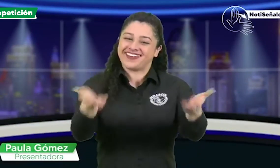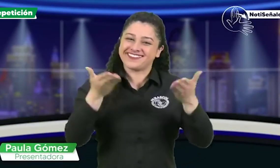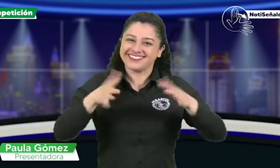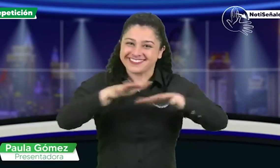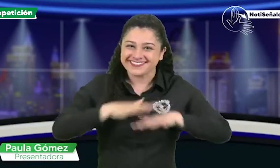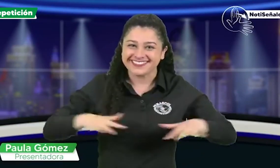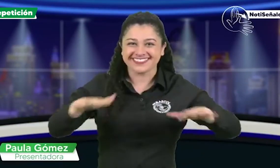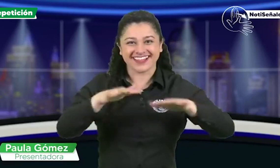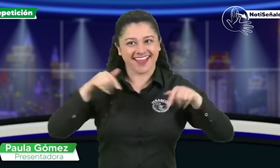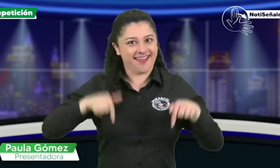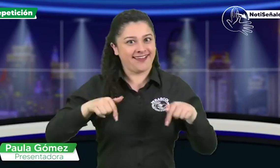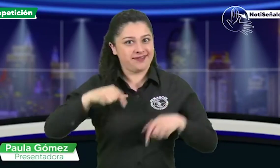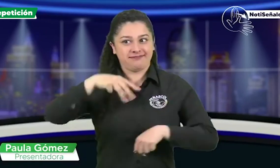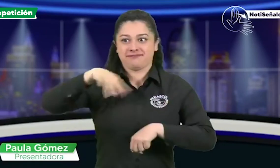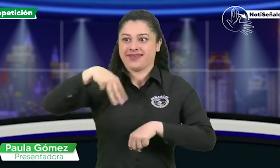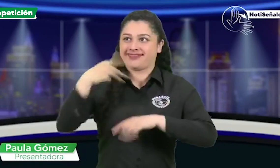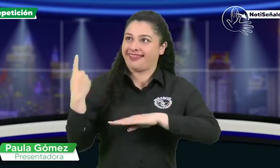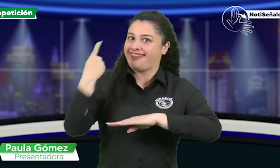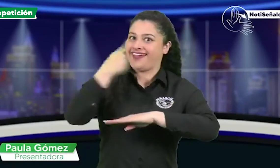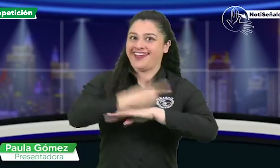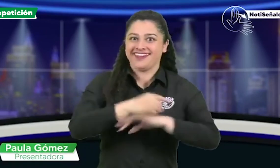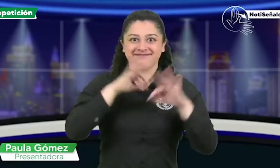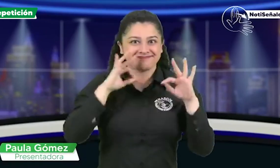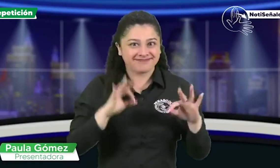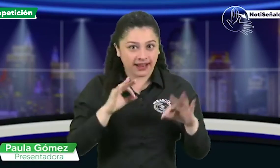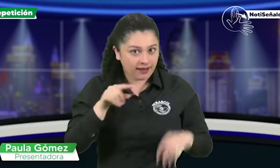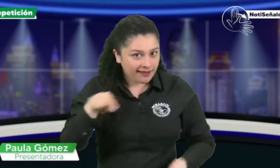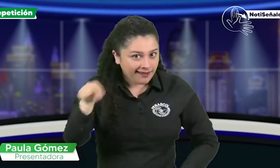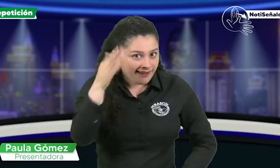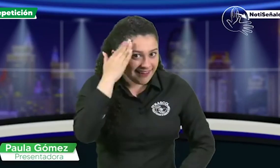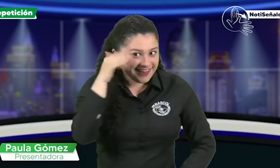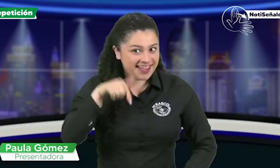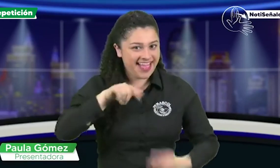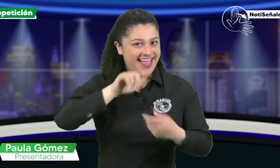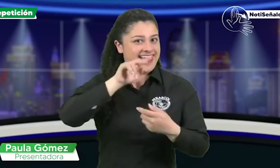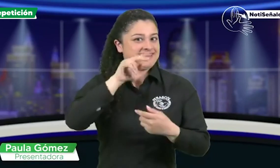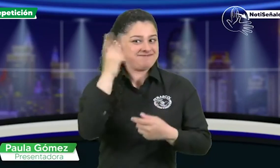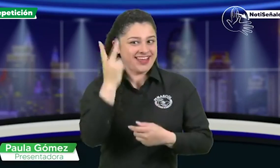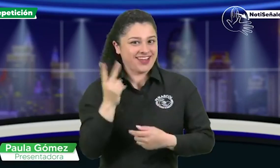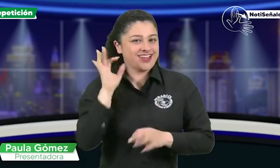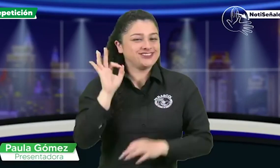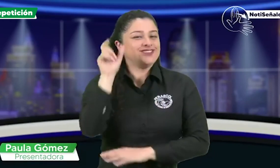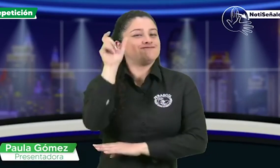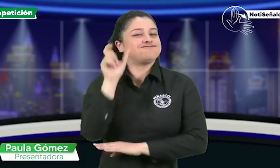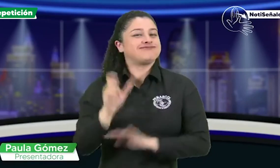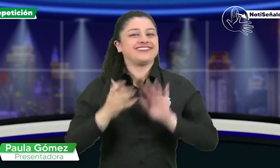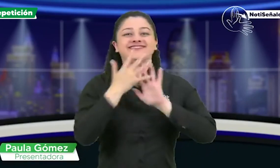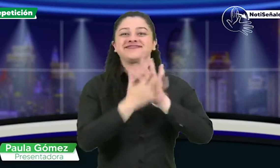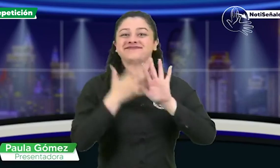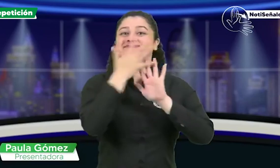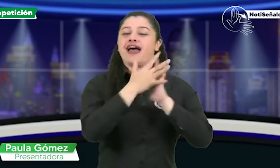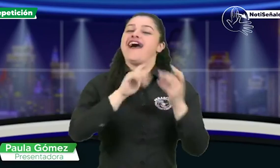Hola, bienvenidos a este día, miércoles. Ustedes saben que ahora